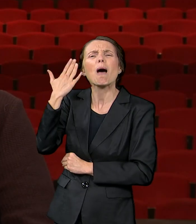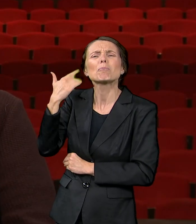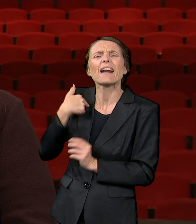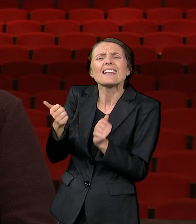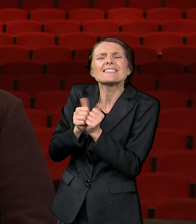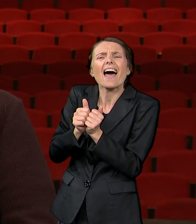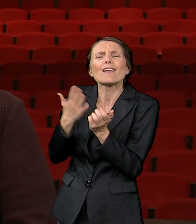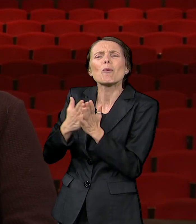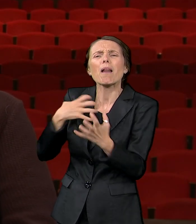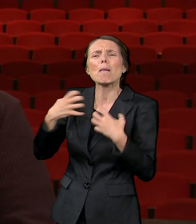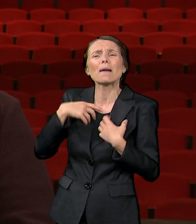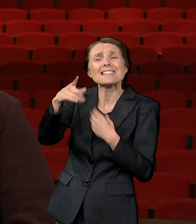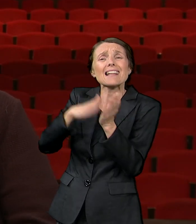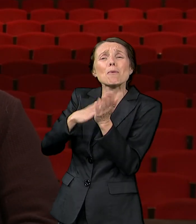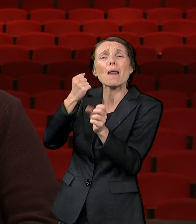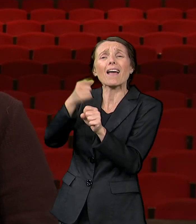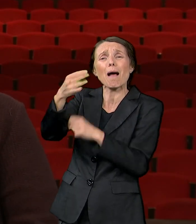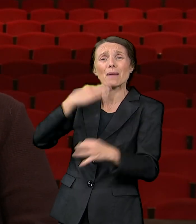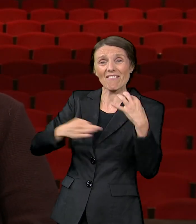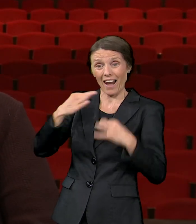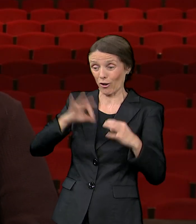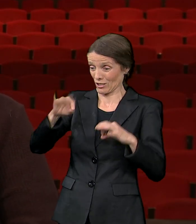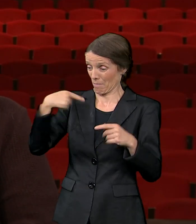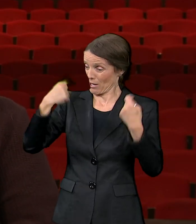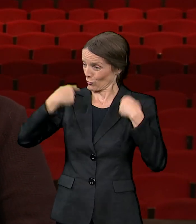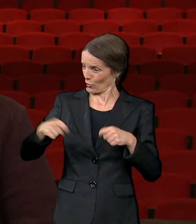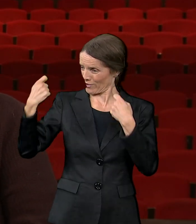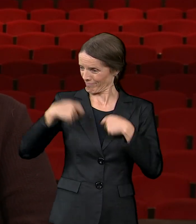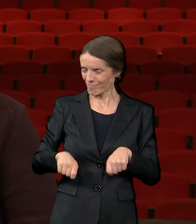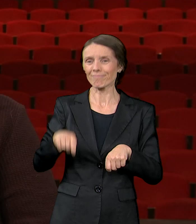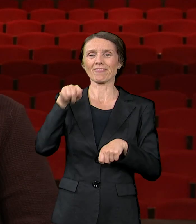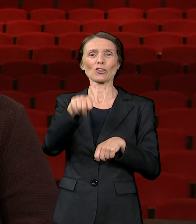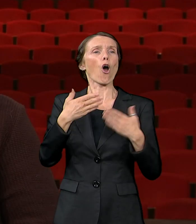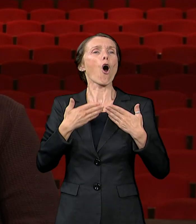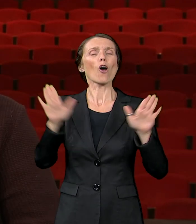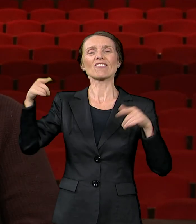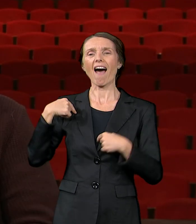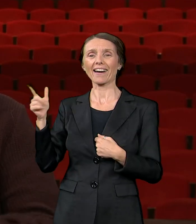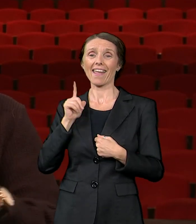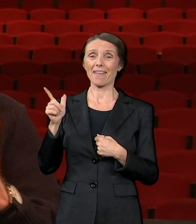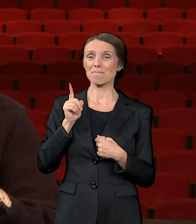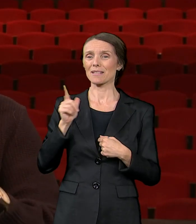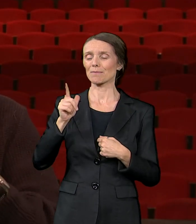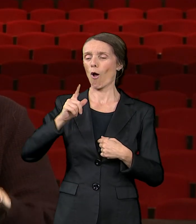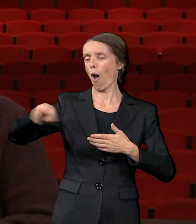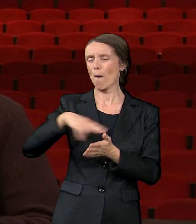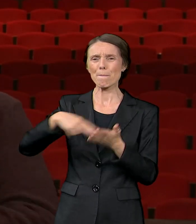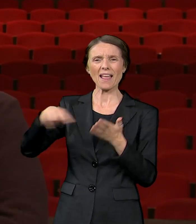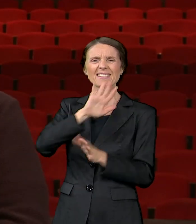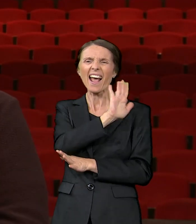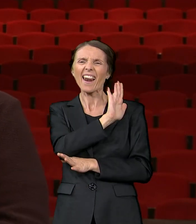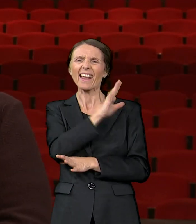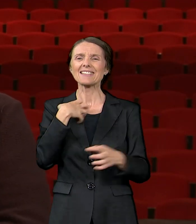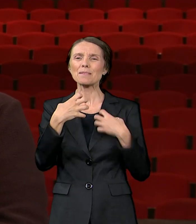otplesali i otvorili smo to njeno večaj i tako da mislim da je to jedan događaj bio i koji se